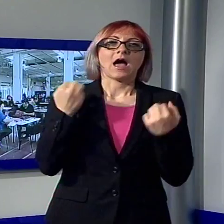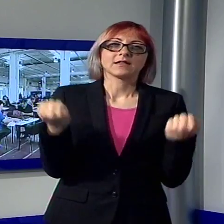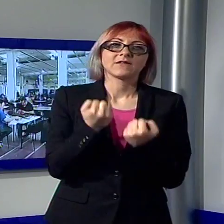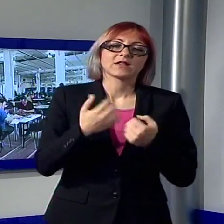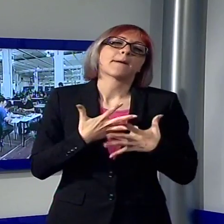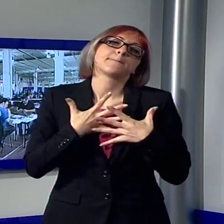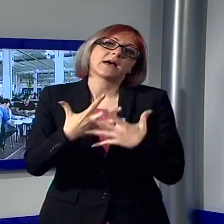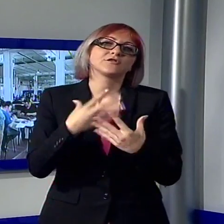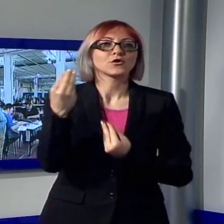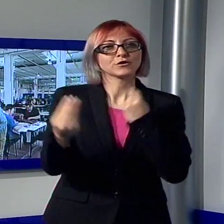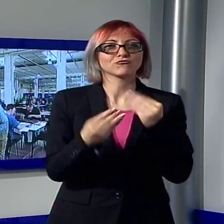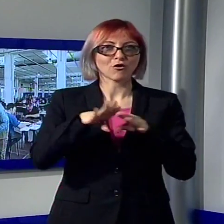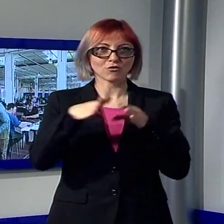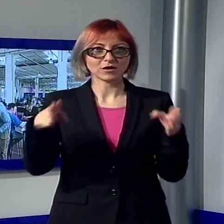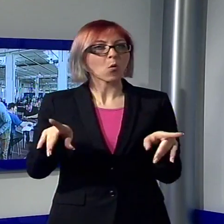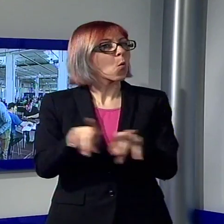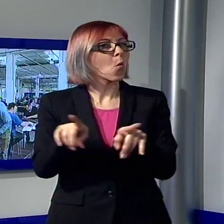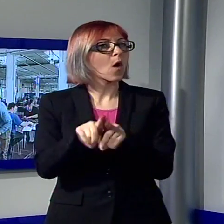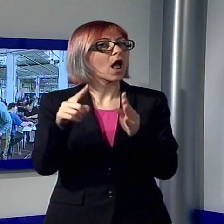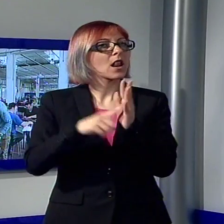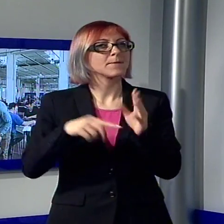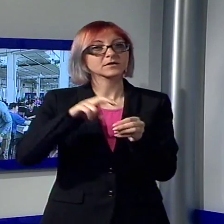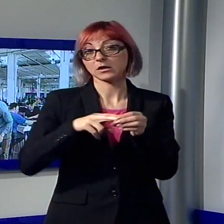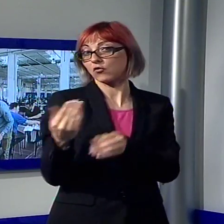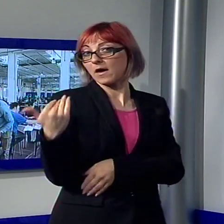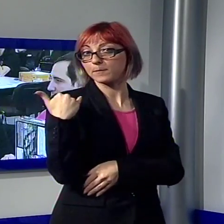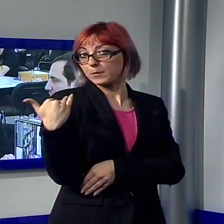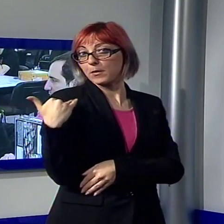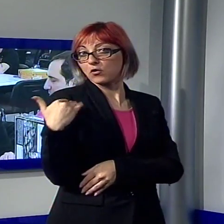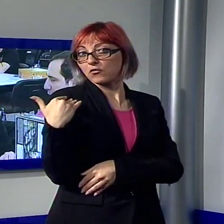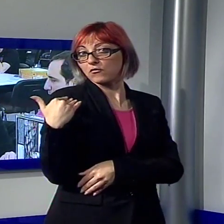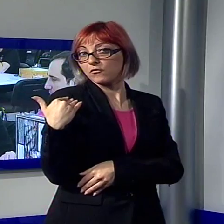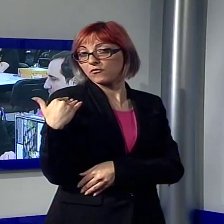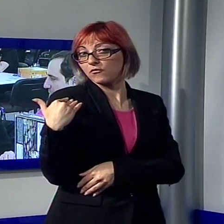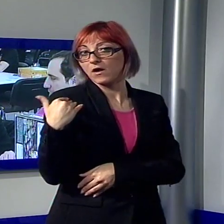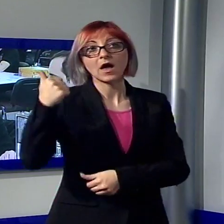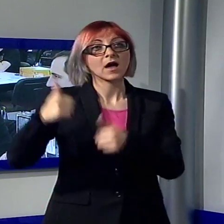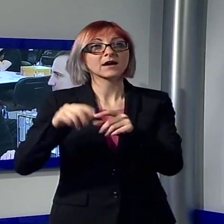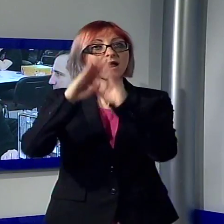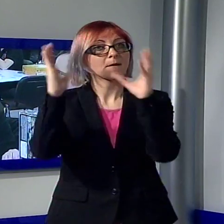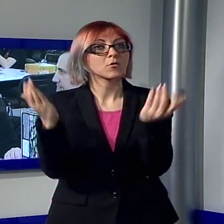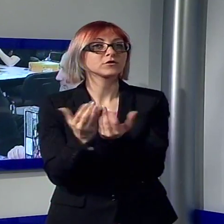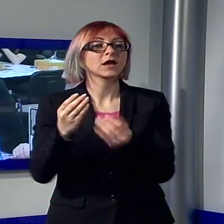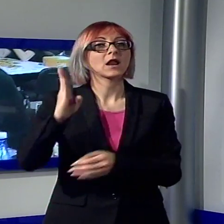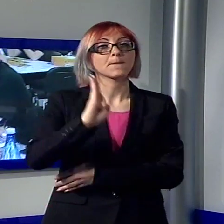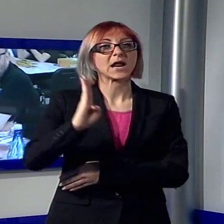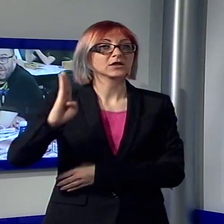Come era già avvenuto lo scorso novembre per il campionato mondiale di Blood Bowl, il Polo Fiere di Lucca si è dimostrato perfetto per